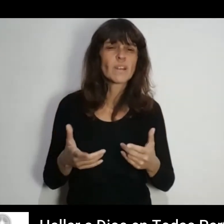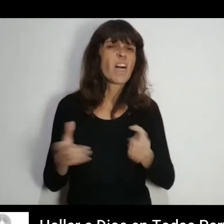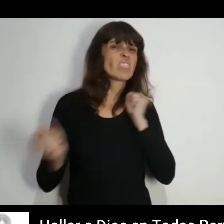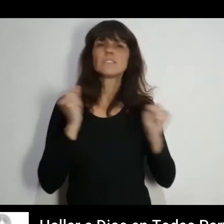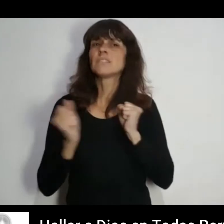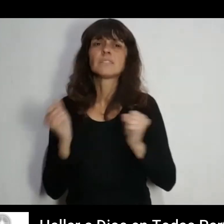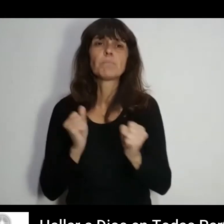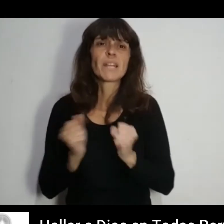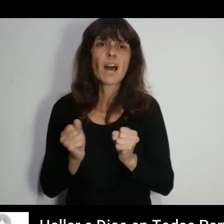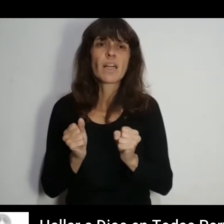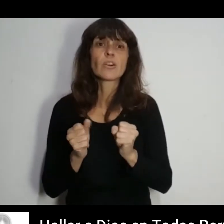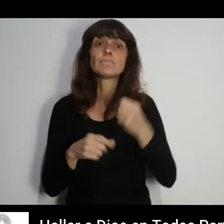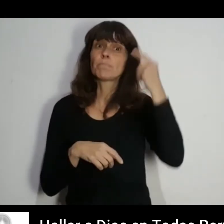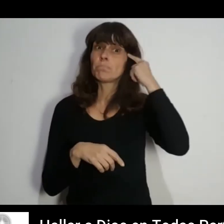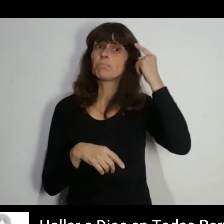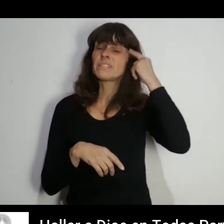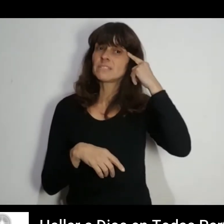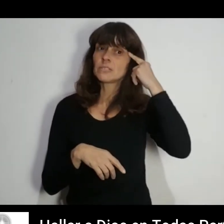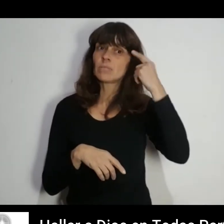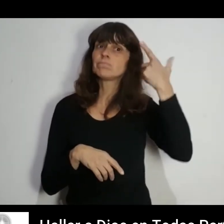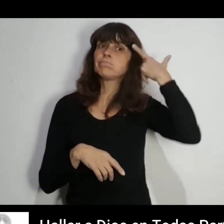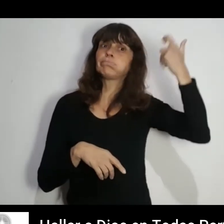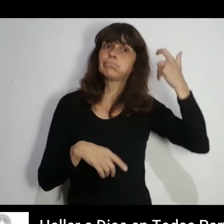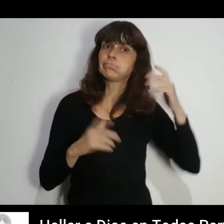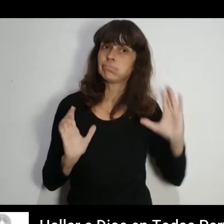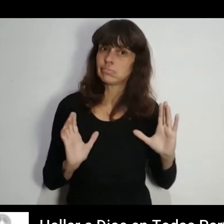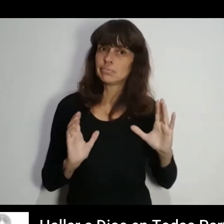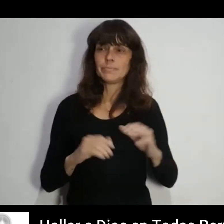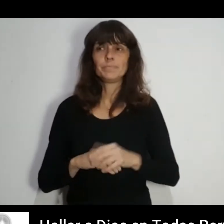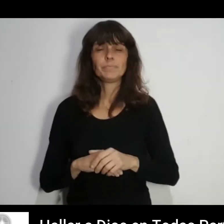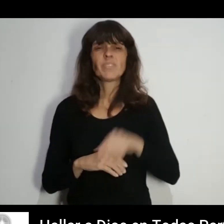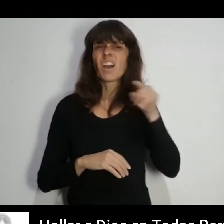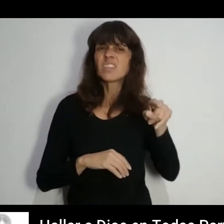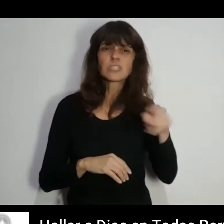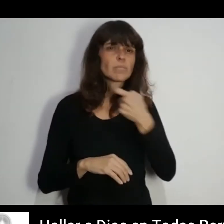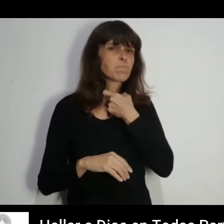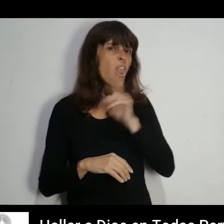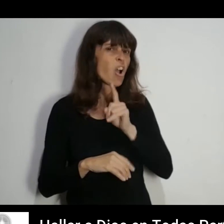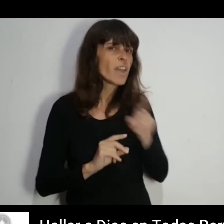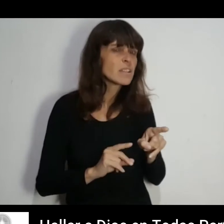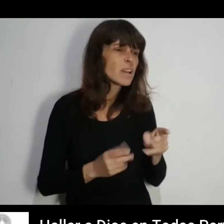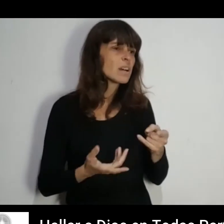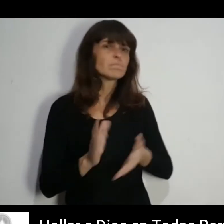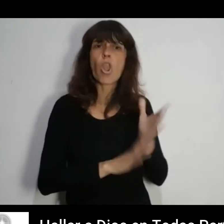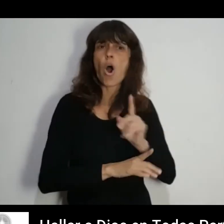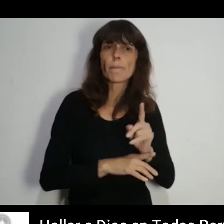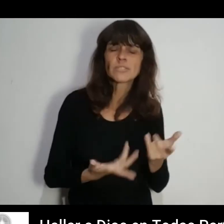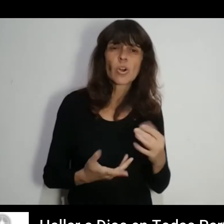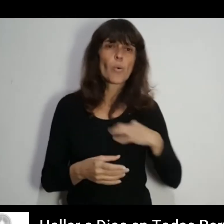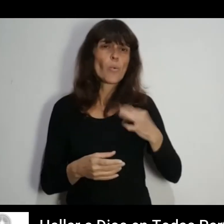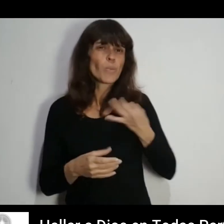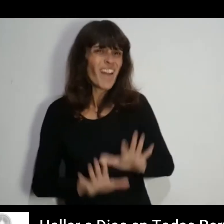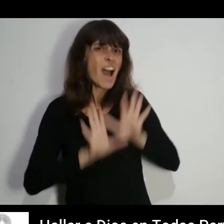Me volvió tan desesperado Que incluso consideré terminar con mi vida Esto no era lo que tenía que pasar